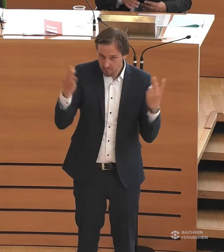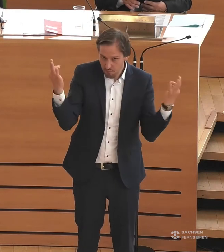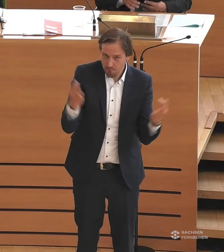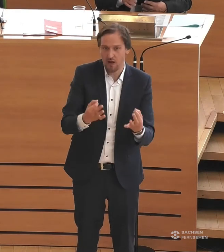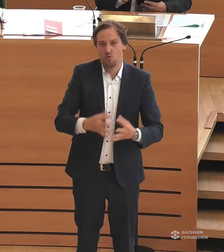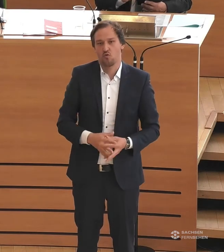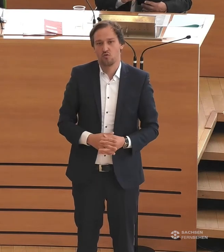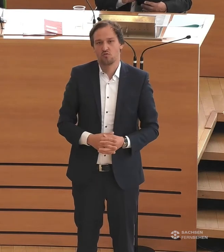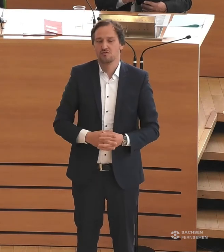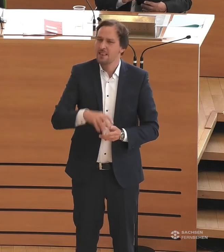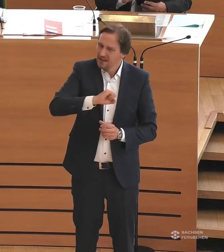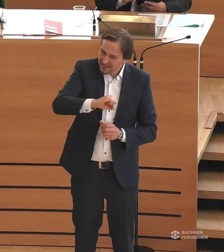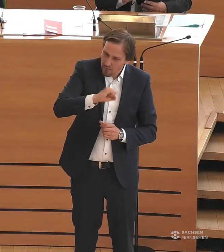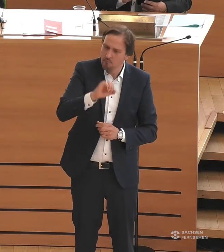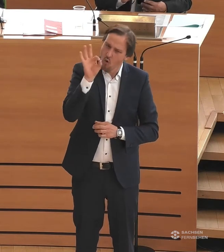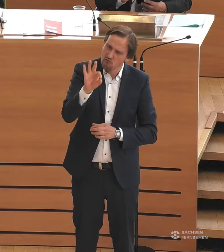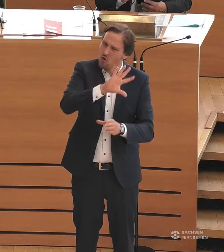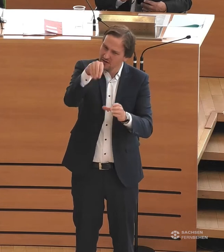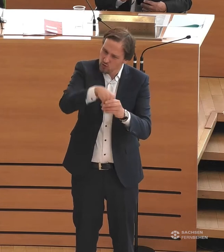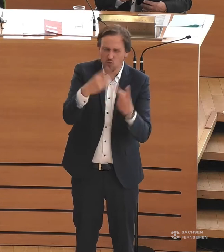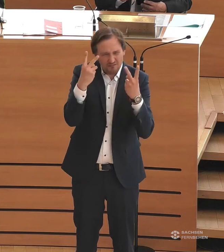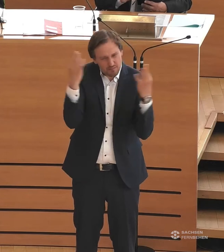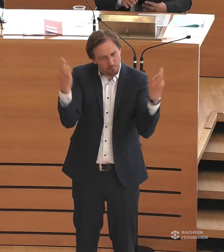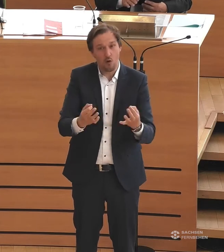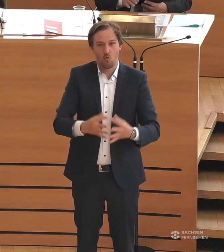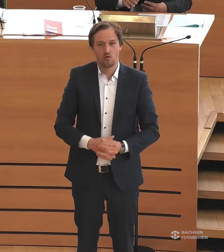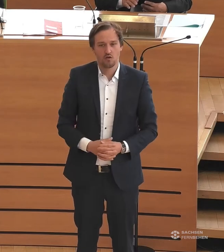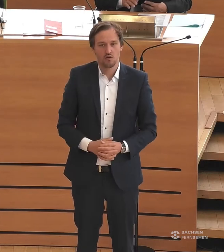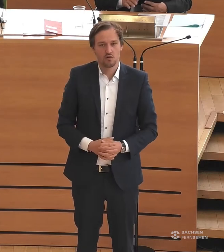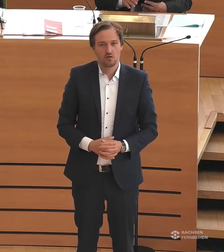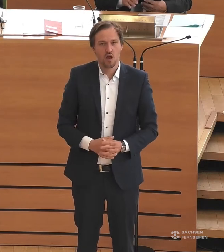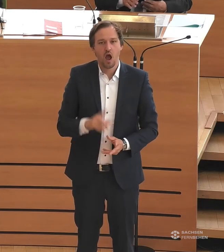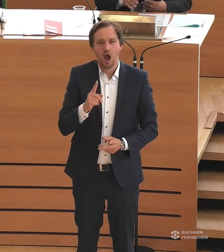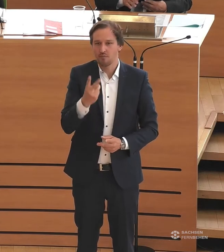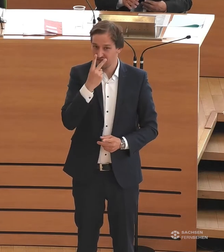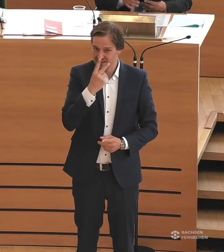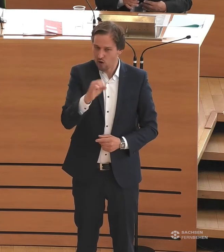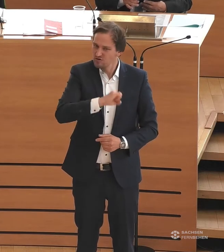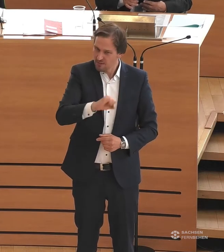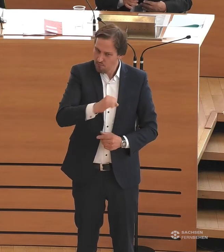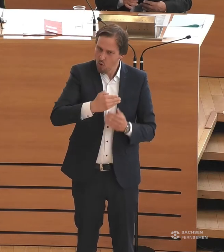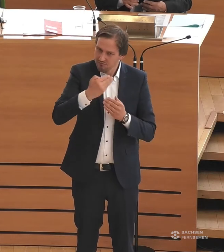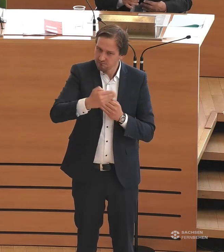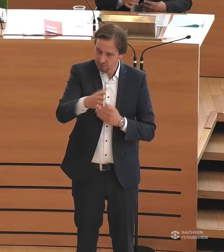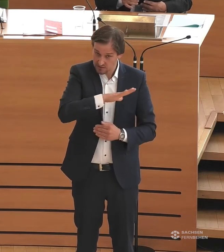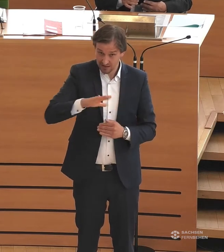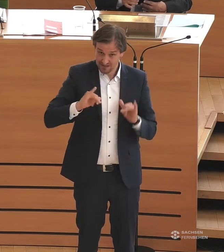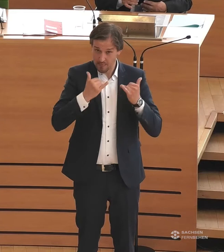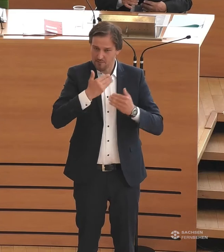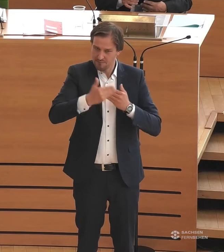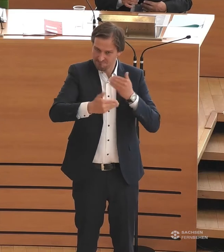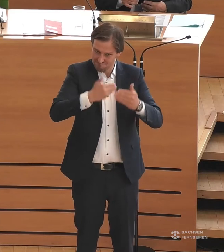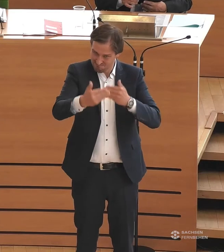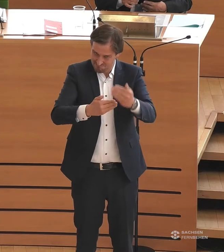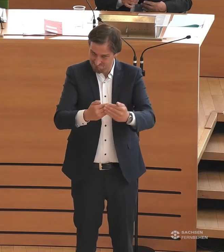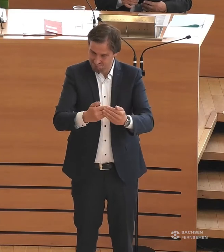sollten. Tempo machen für Inklusion. Aber wie temporeich erscheint das den Menschen mit Behinderungen, die in Sachsen leben? Ich habe dazu